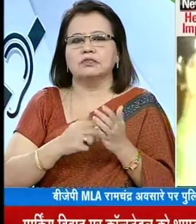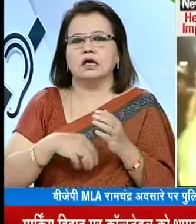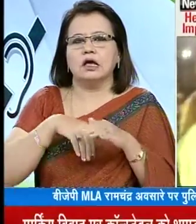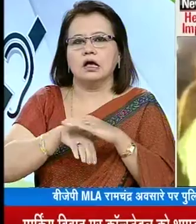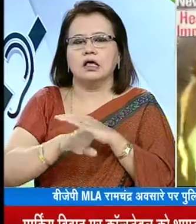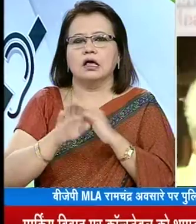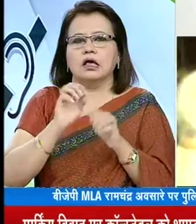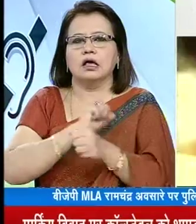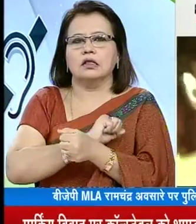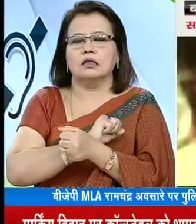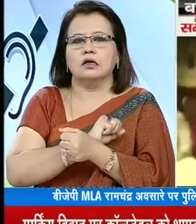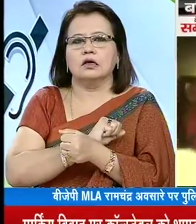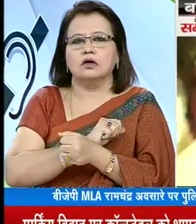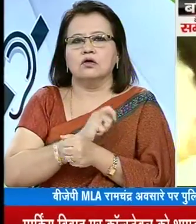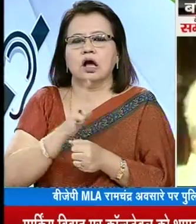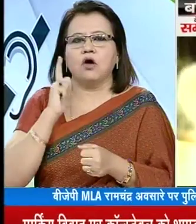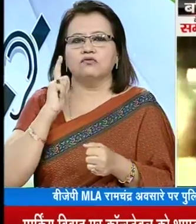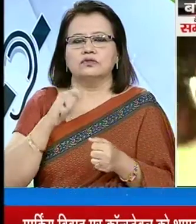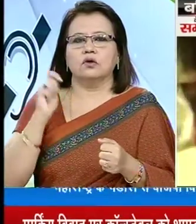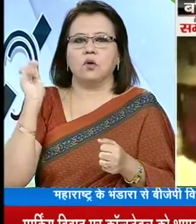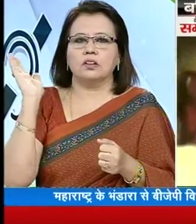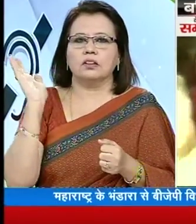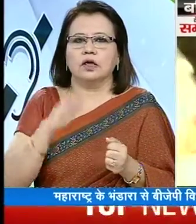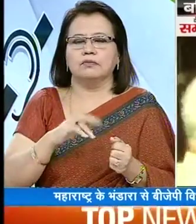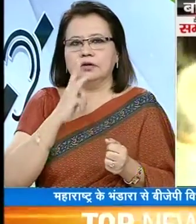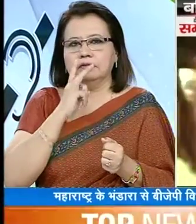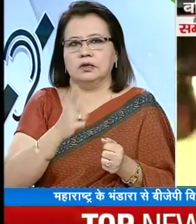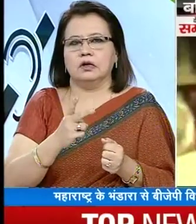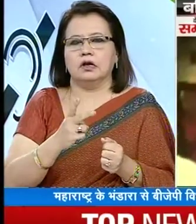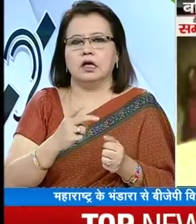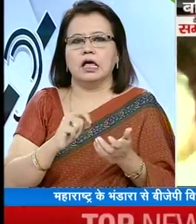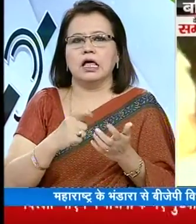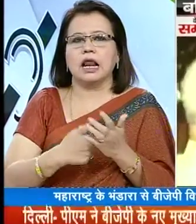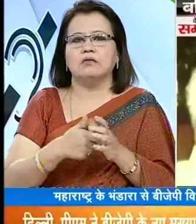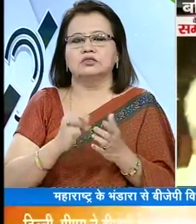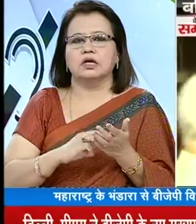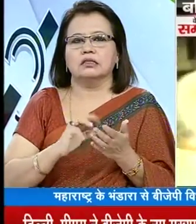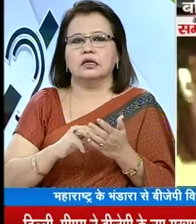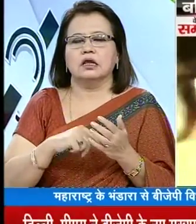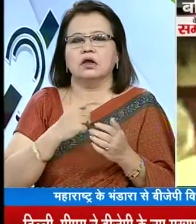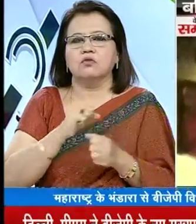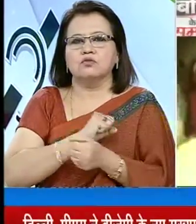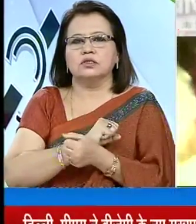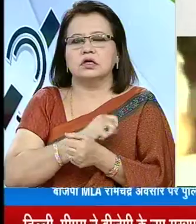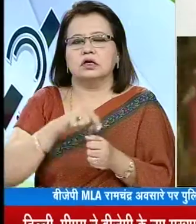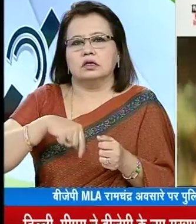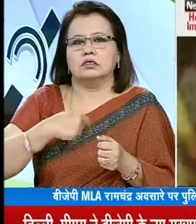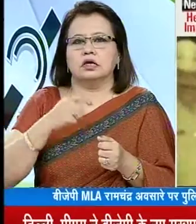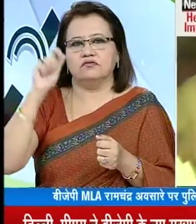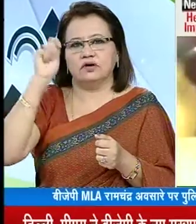के अंदर एक पुलिस कर्मी को थपड मारते दिख रहे है रामचंद्र अफसारे का रूप है कि पुलिस कर्मी उन्हें उनके ड्राइवर की पिटाई की